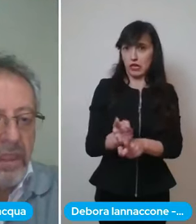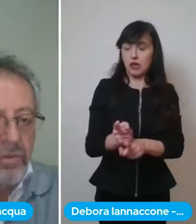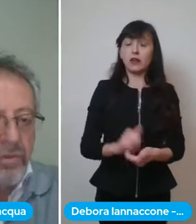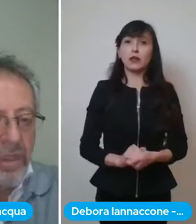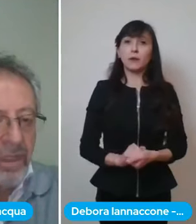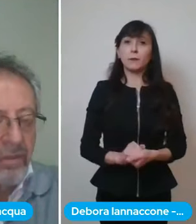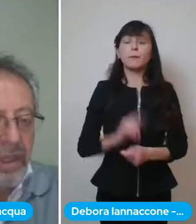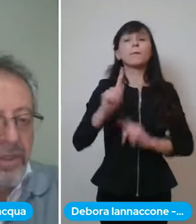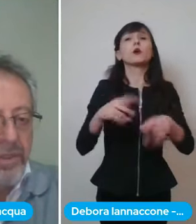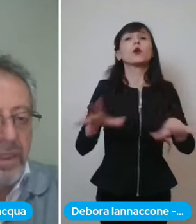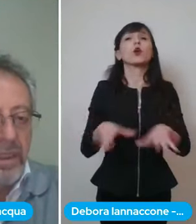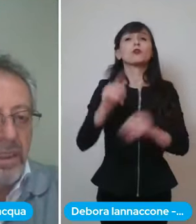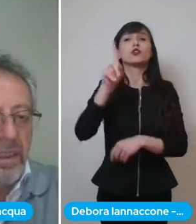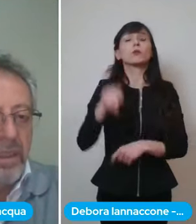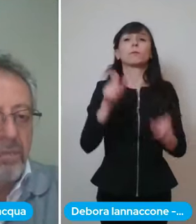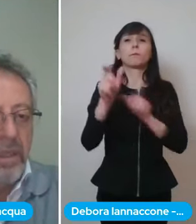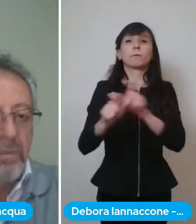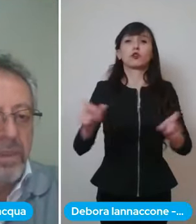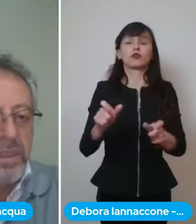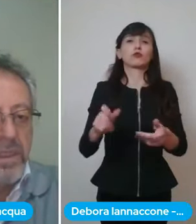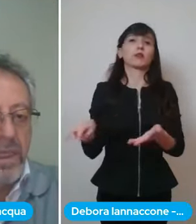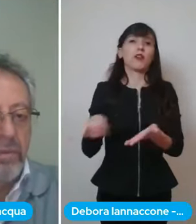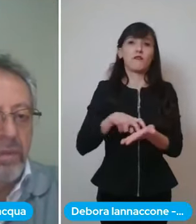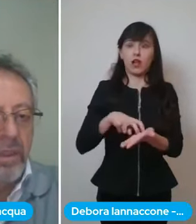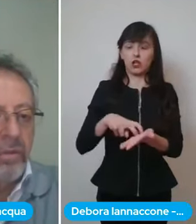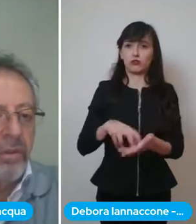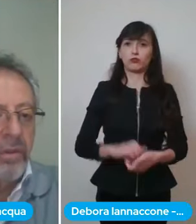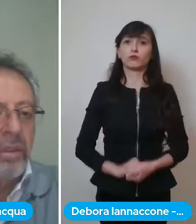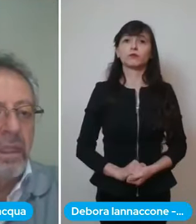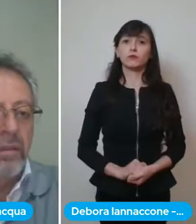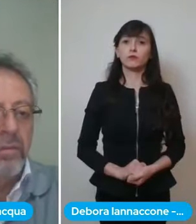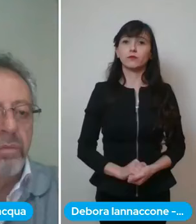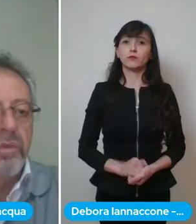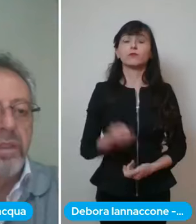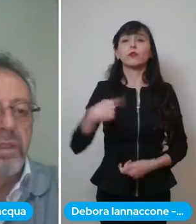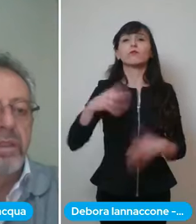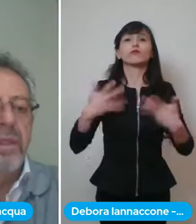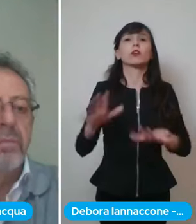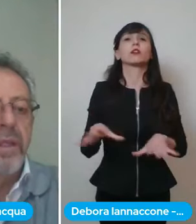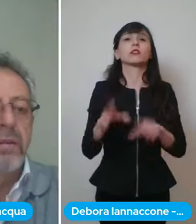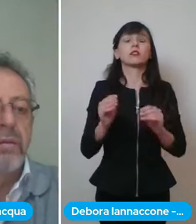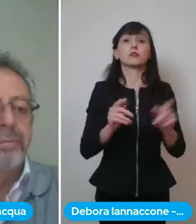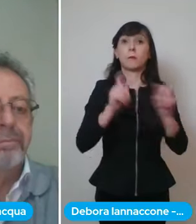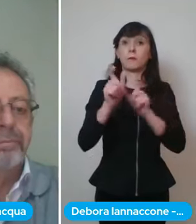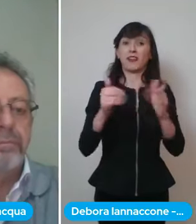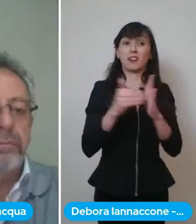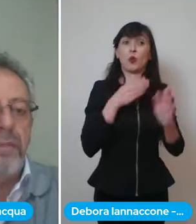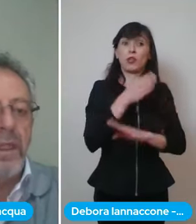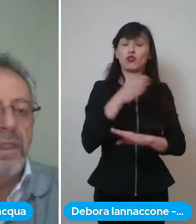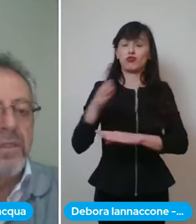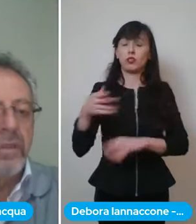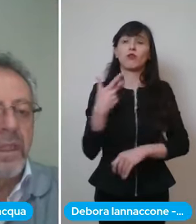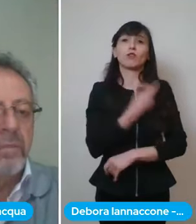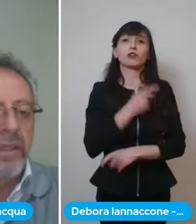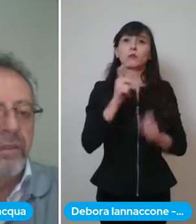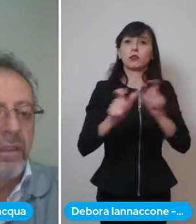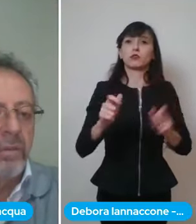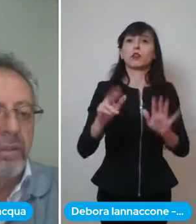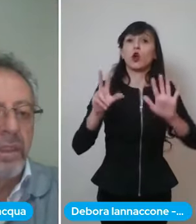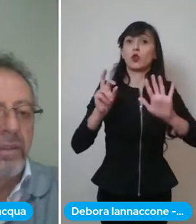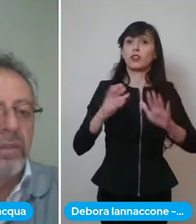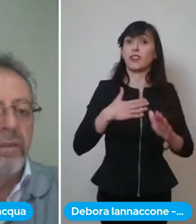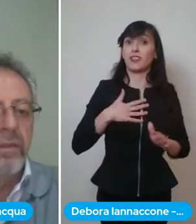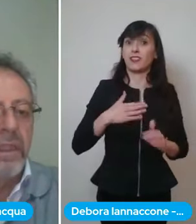vaccinare i soggetti fragili che abbiamo iniziato quelli over 80 a domicilio, ma il piano nazionale